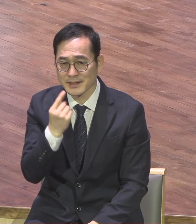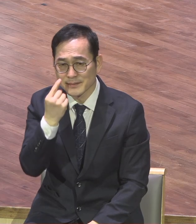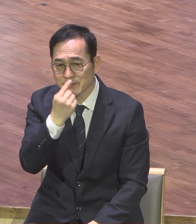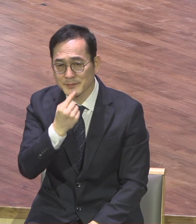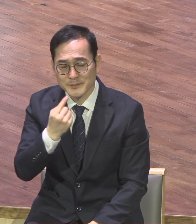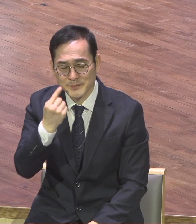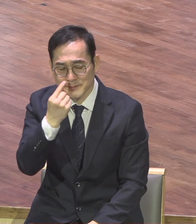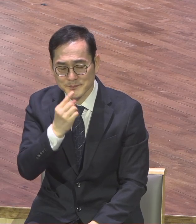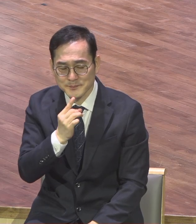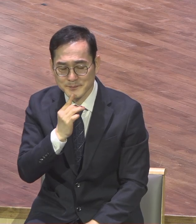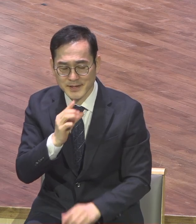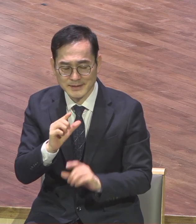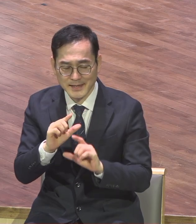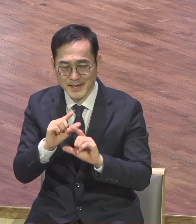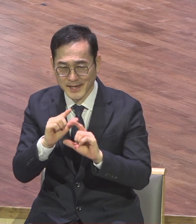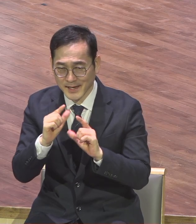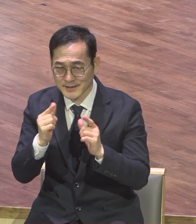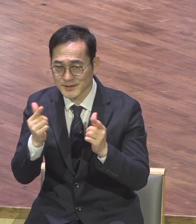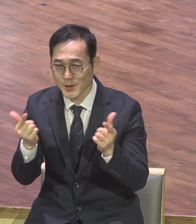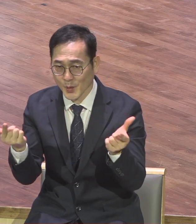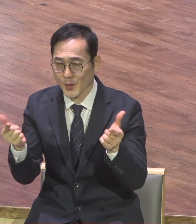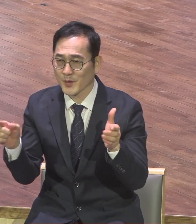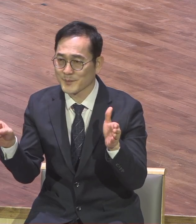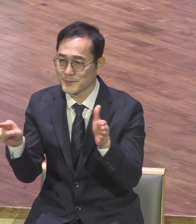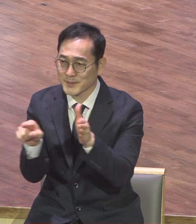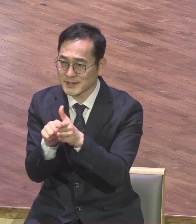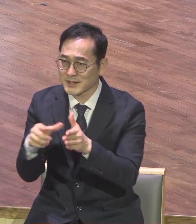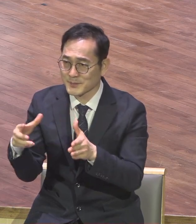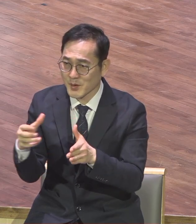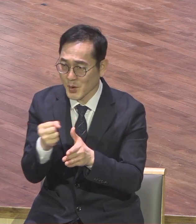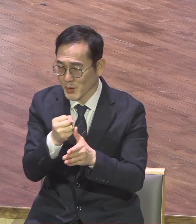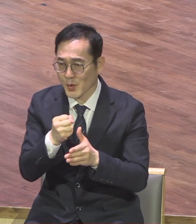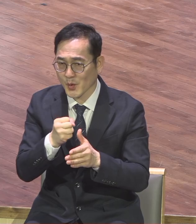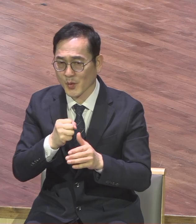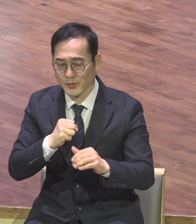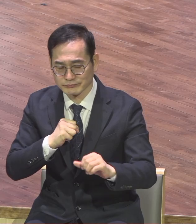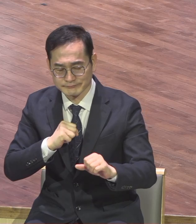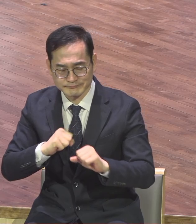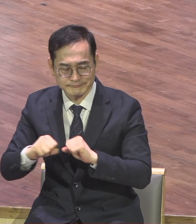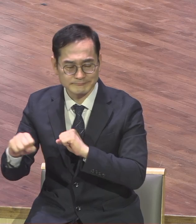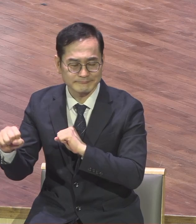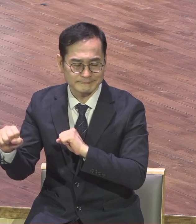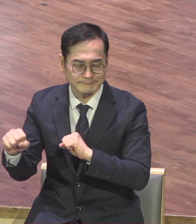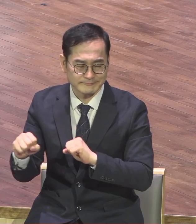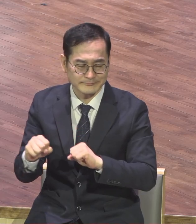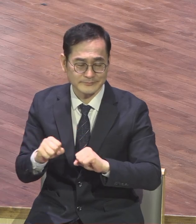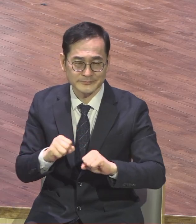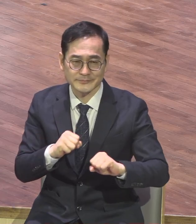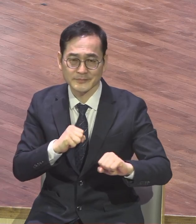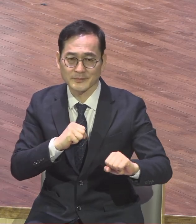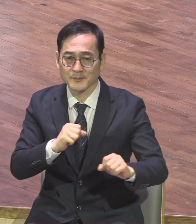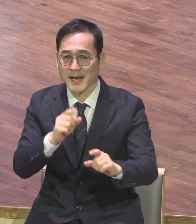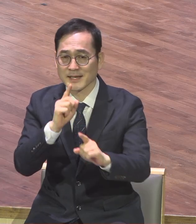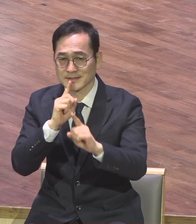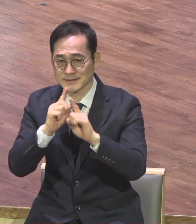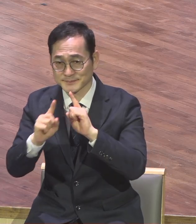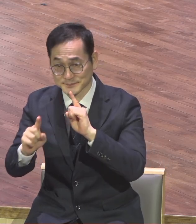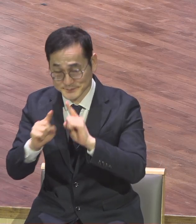믿음으로 역사하고 발승이